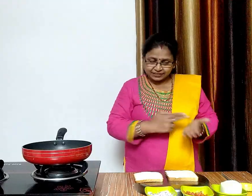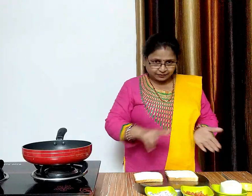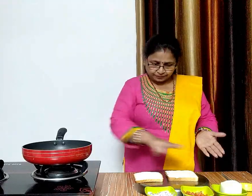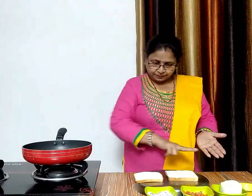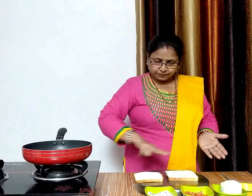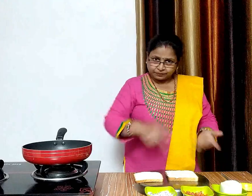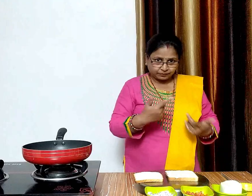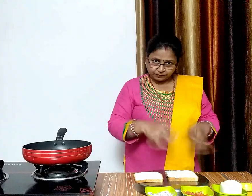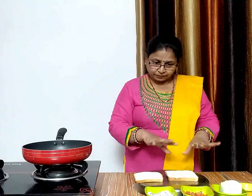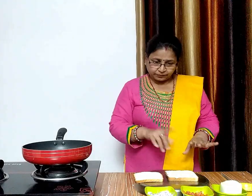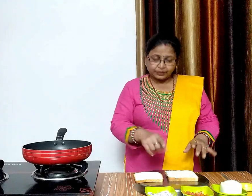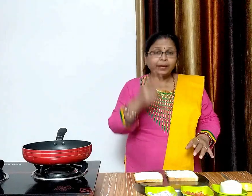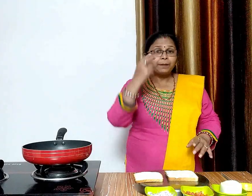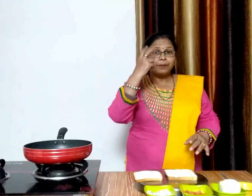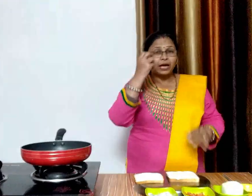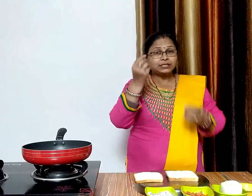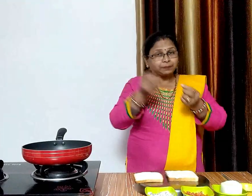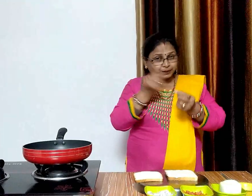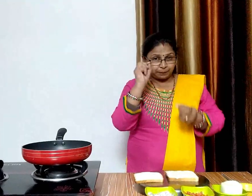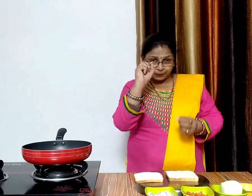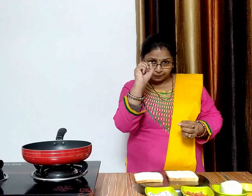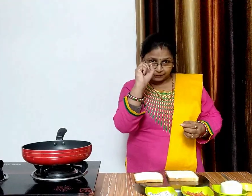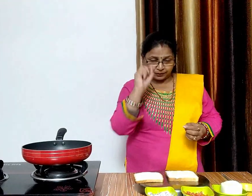अब उपर से बारी कटा हुआ प्यास